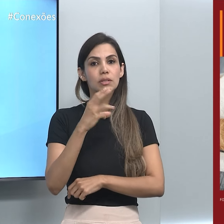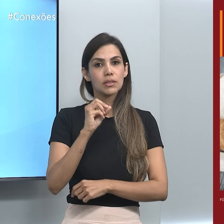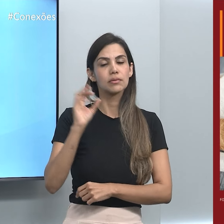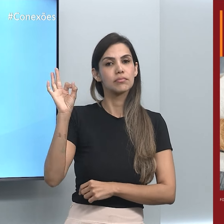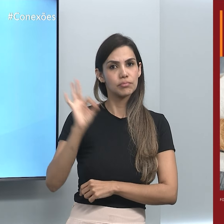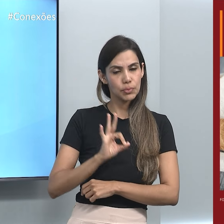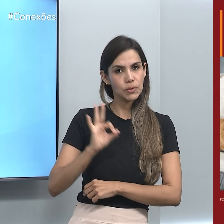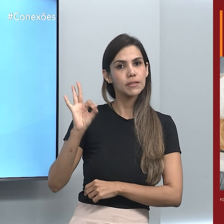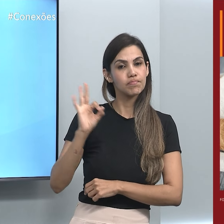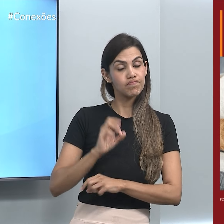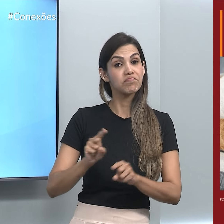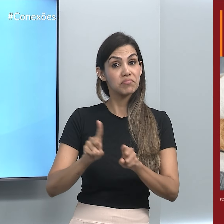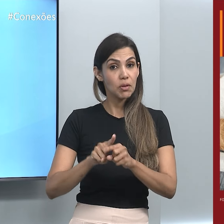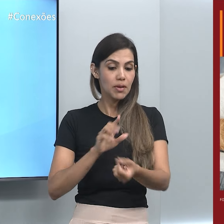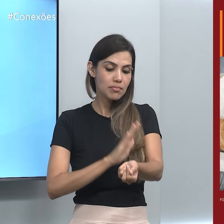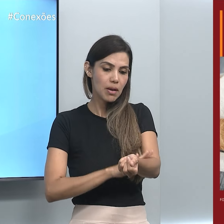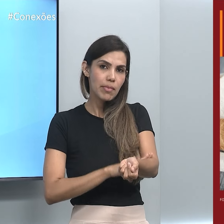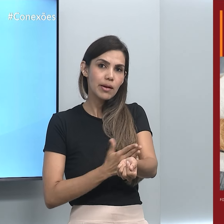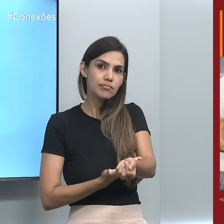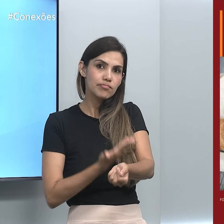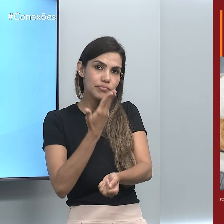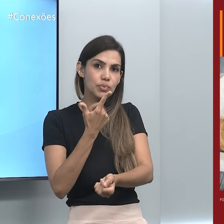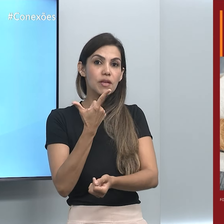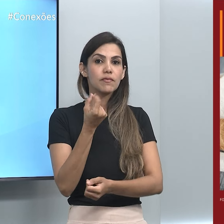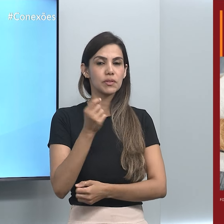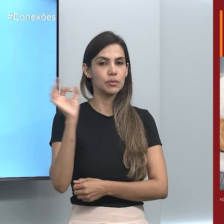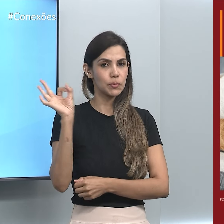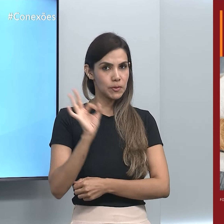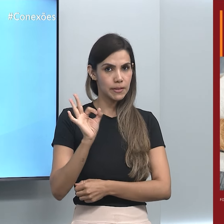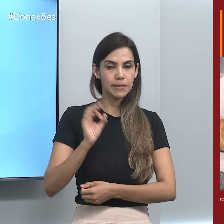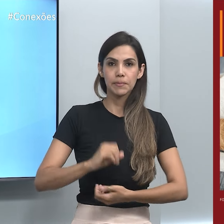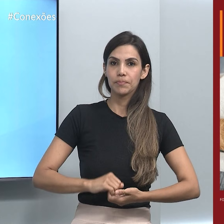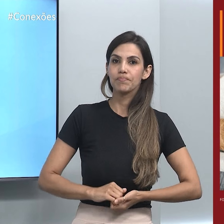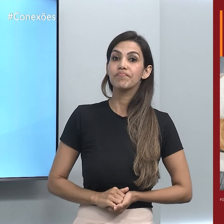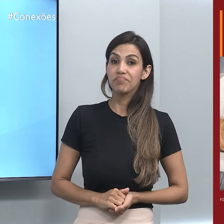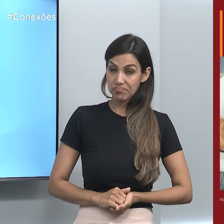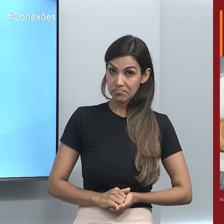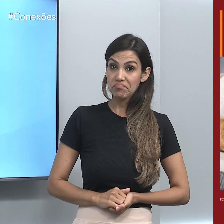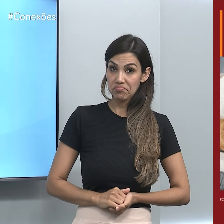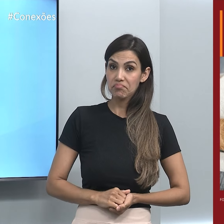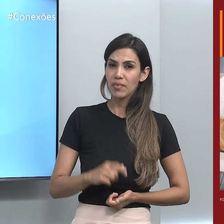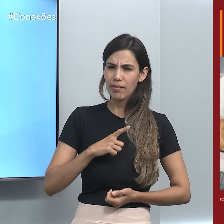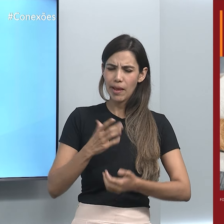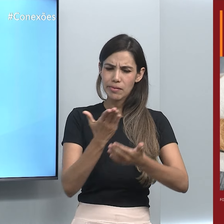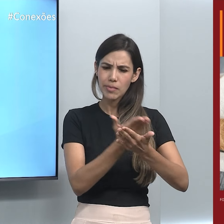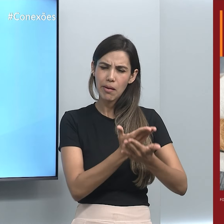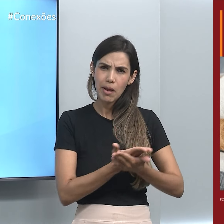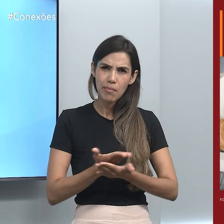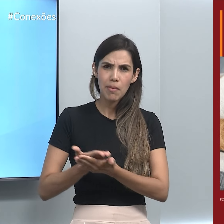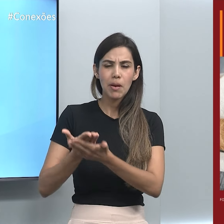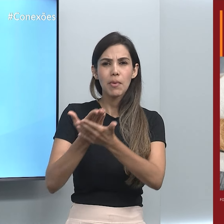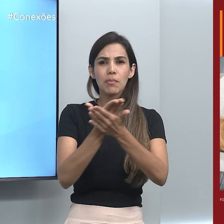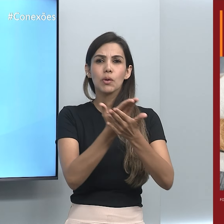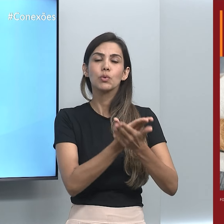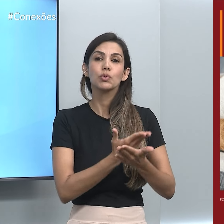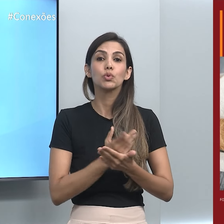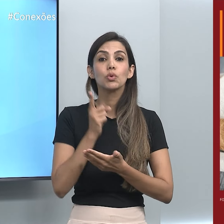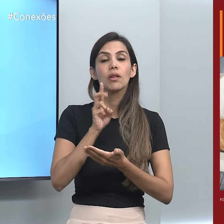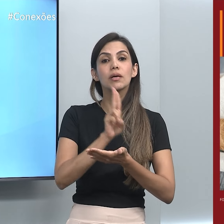Também pressão alta em 20%. É isso que aponta um estudo da